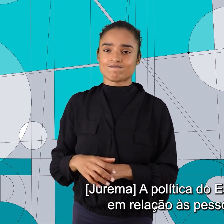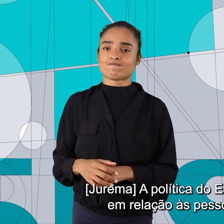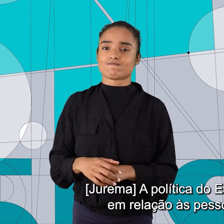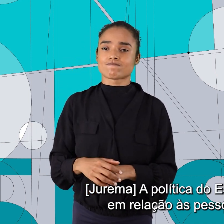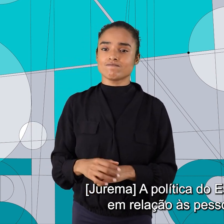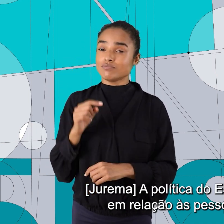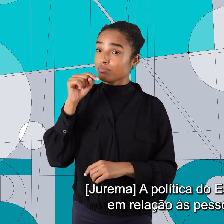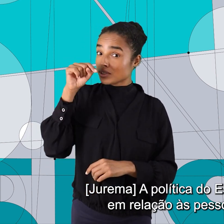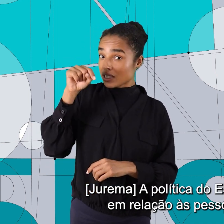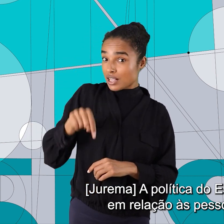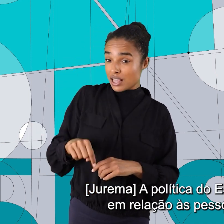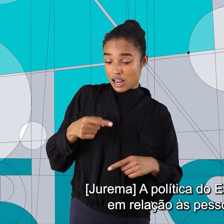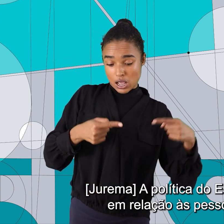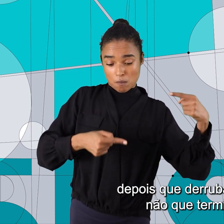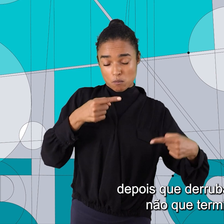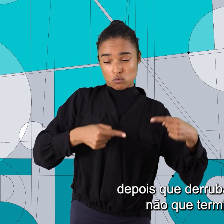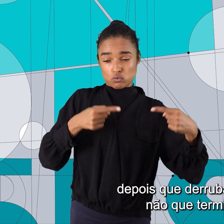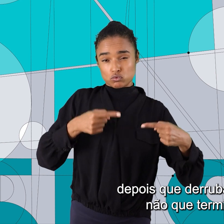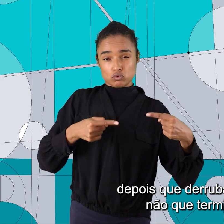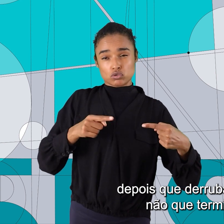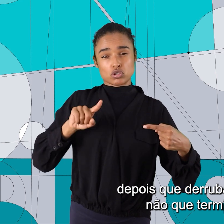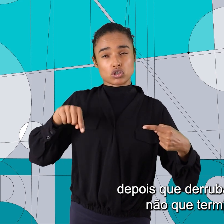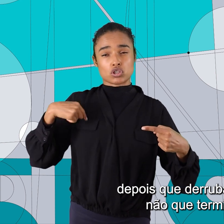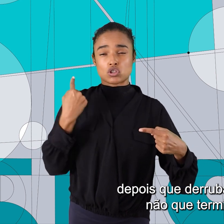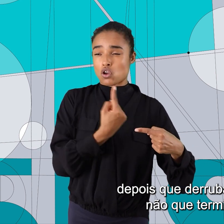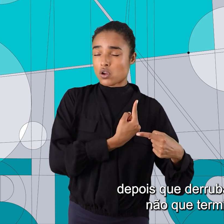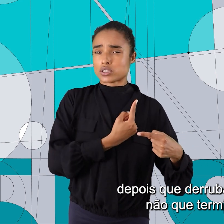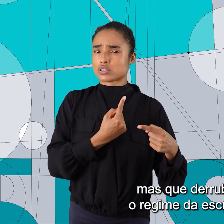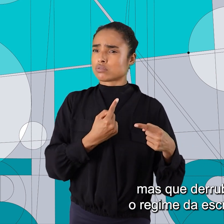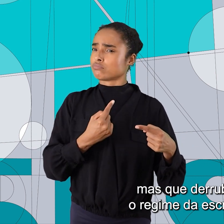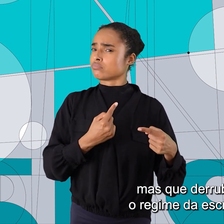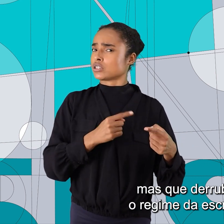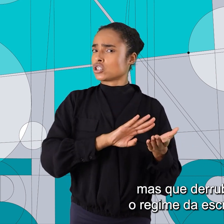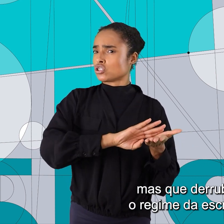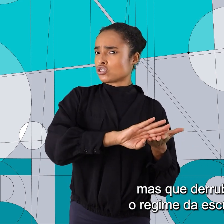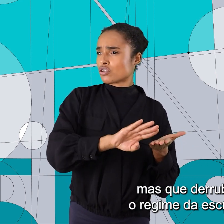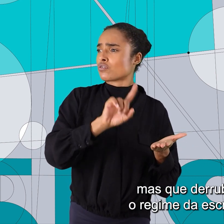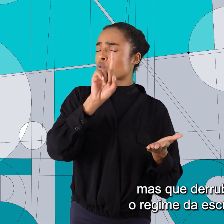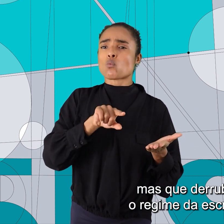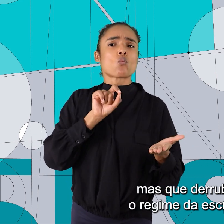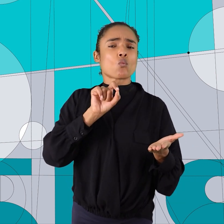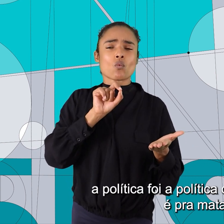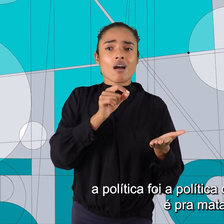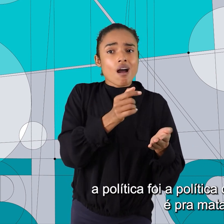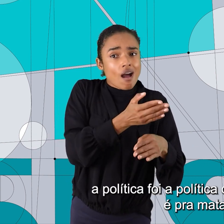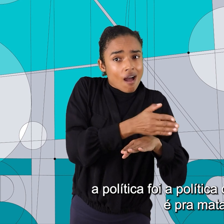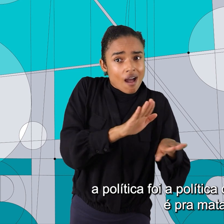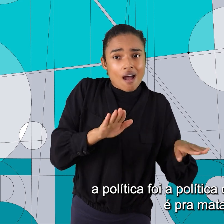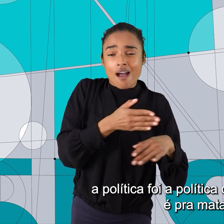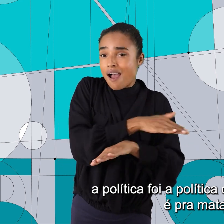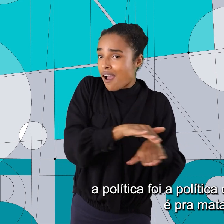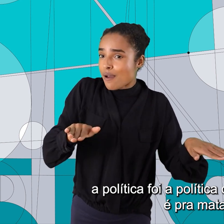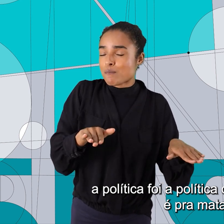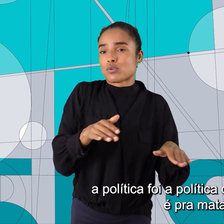política do Estado brasileiro em relação às pessoas negras, depois que derrubamos, não que terminou, mas que derrubamos o regime da escravidão, a política foi